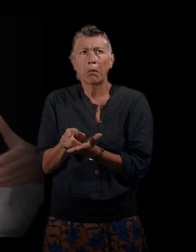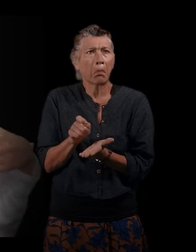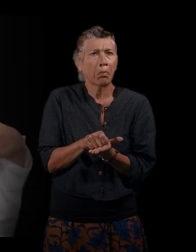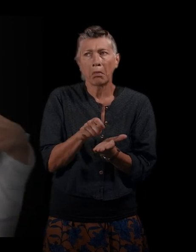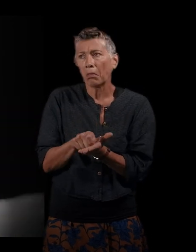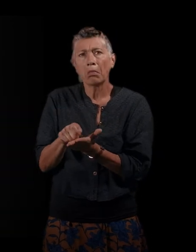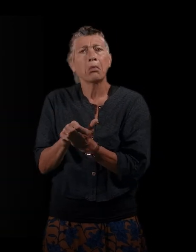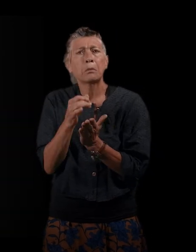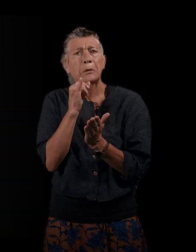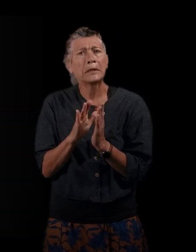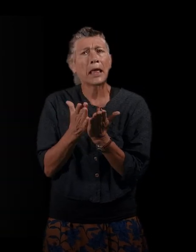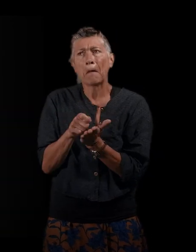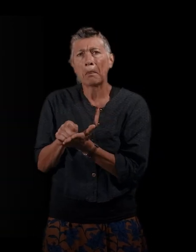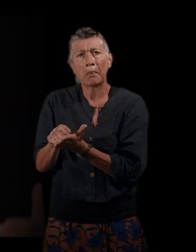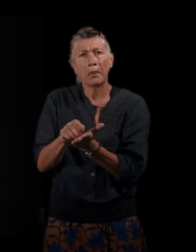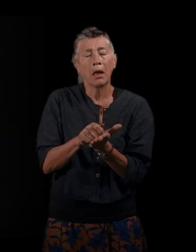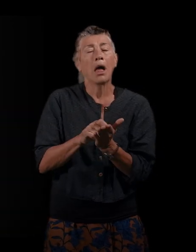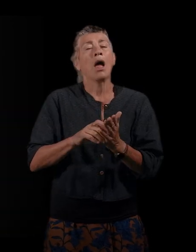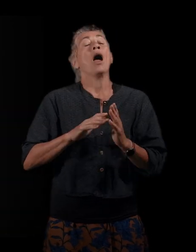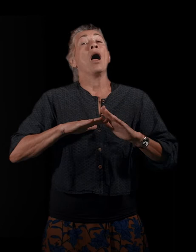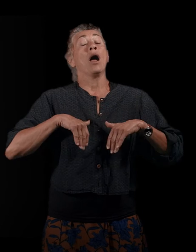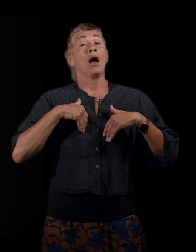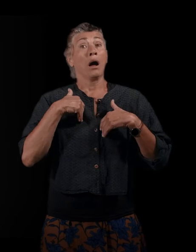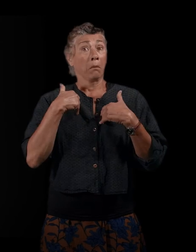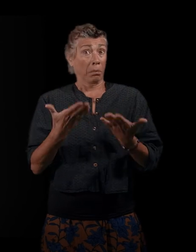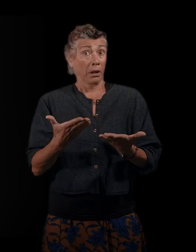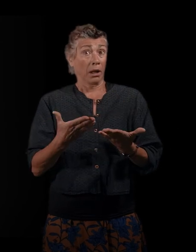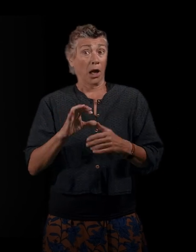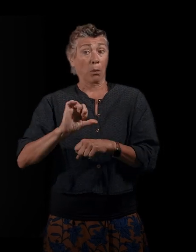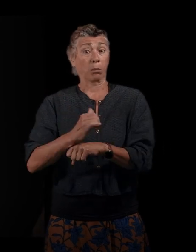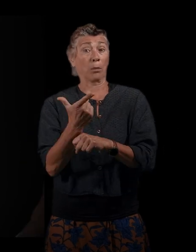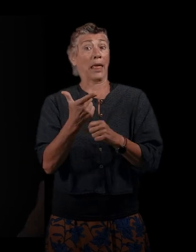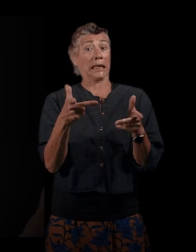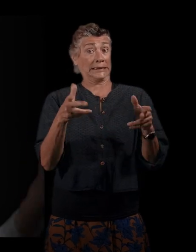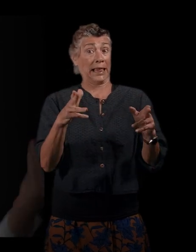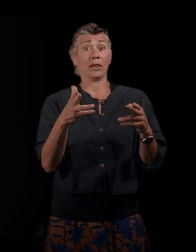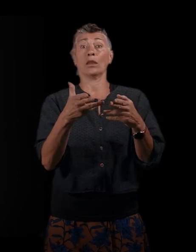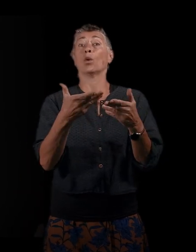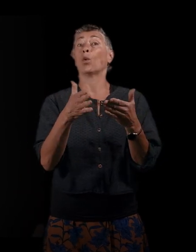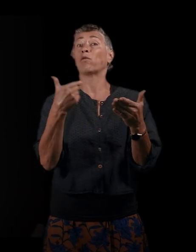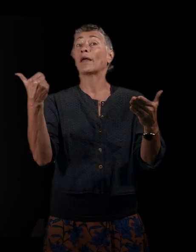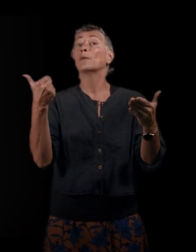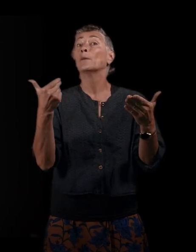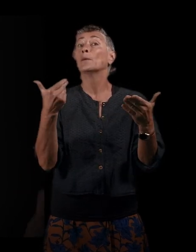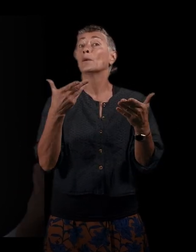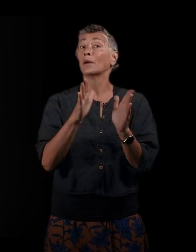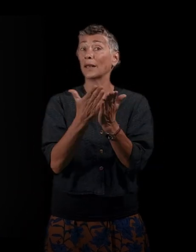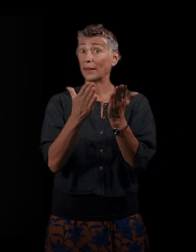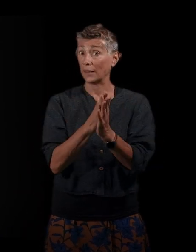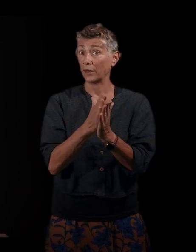Et c'est imposé à moi la première scène, qui est la scène, j'ai envie de dire, initiale, de l'enlèvement de